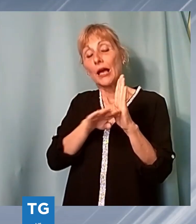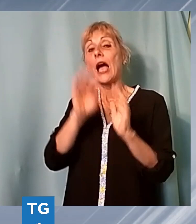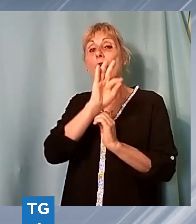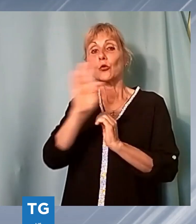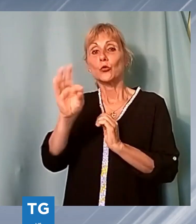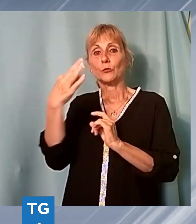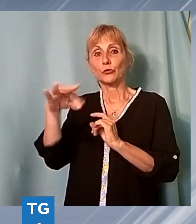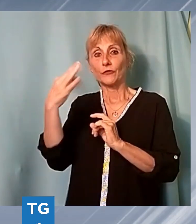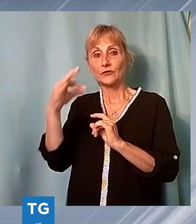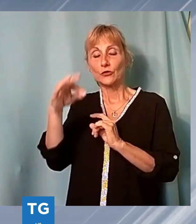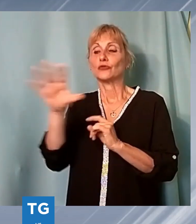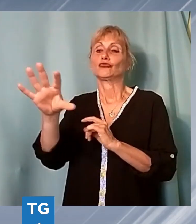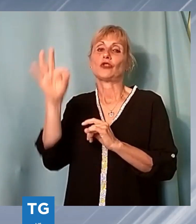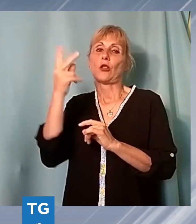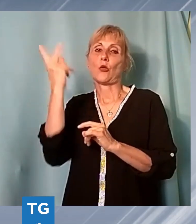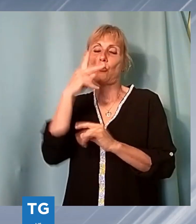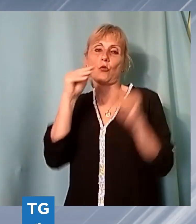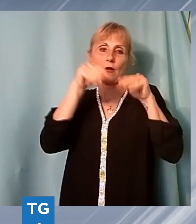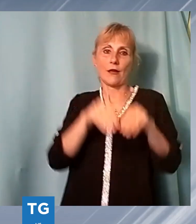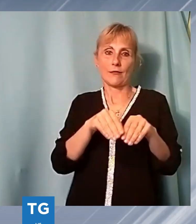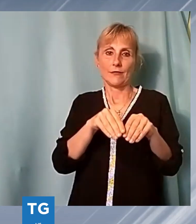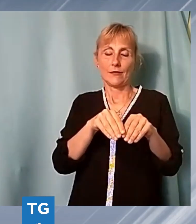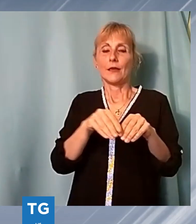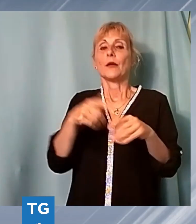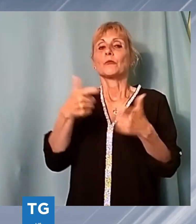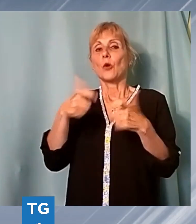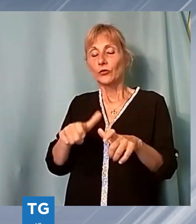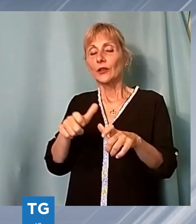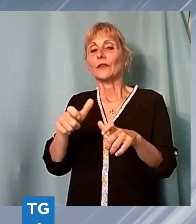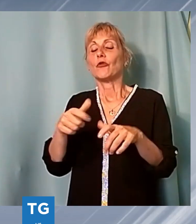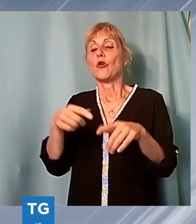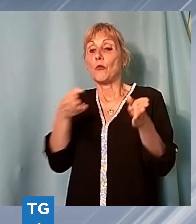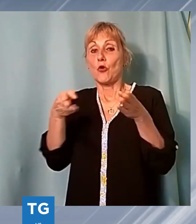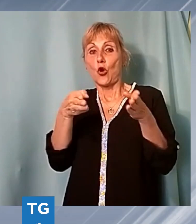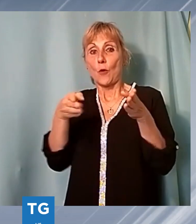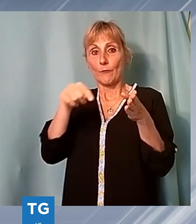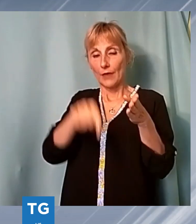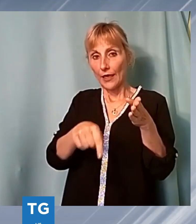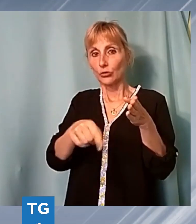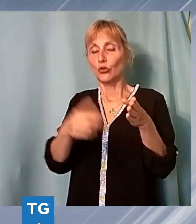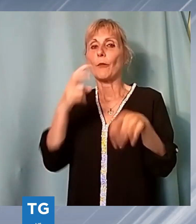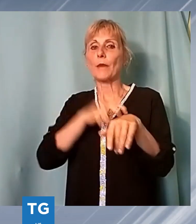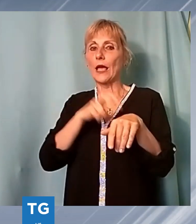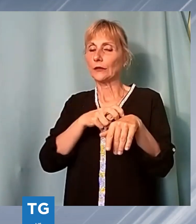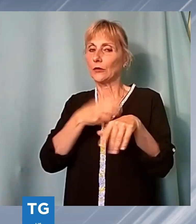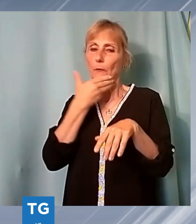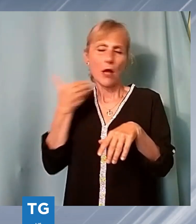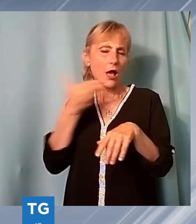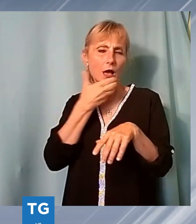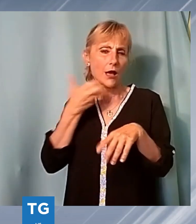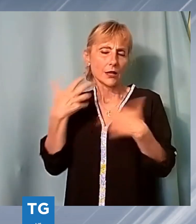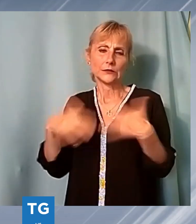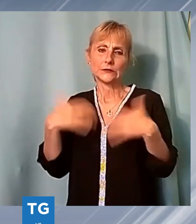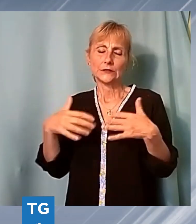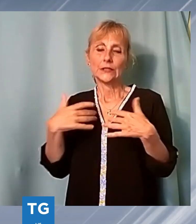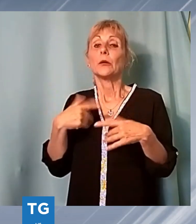venire a Lucca perché in questo momento di scarsità di risorsa medica è il medico che sceglie. Quando